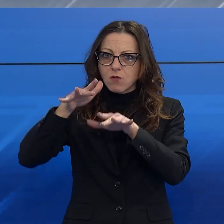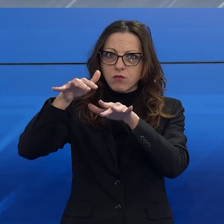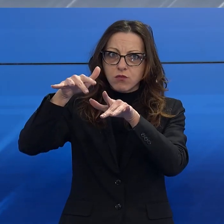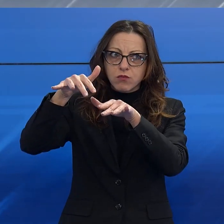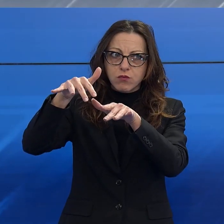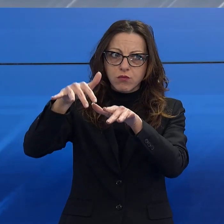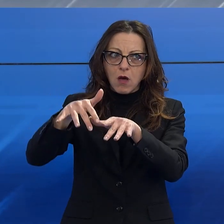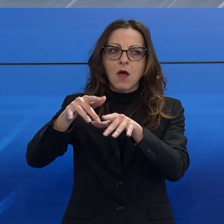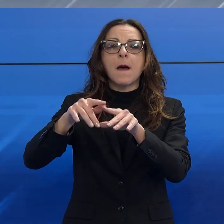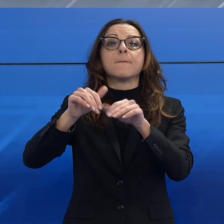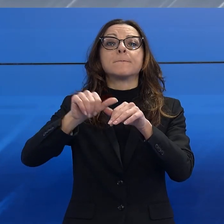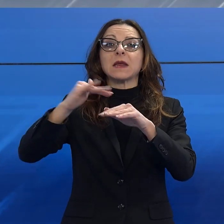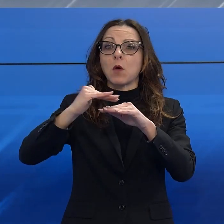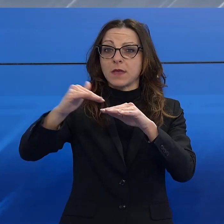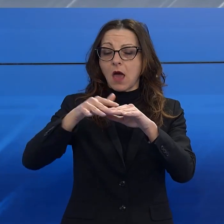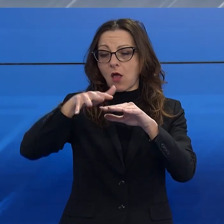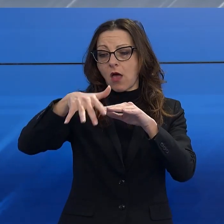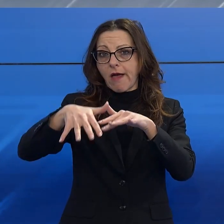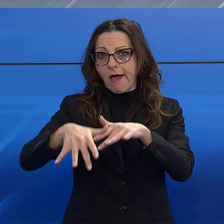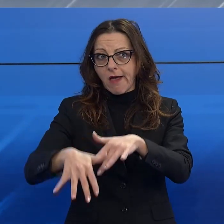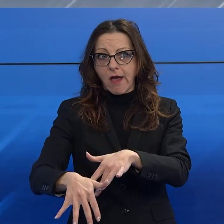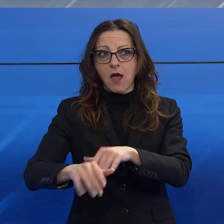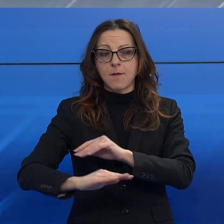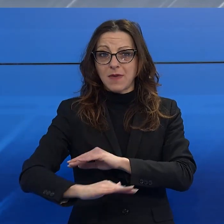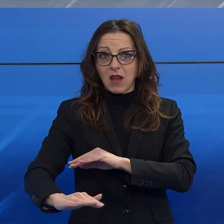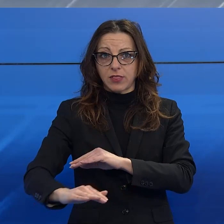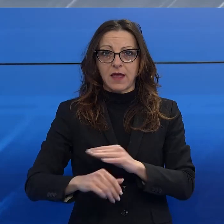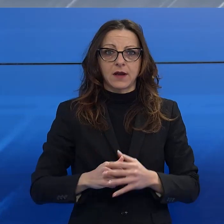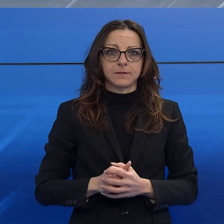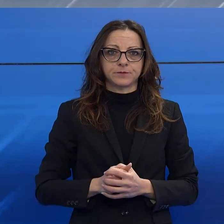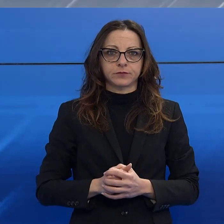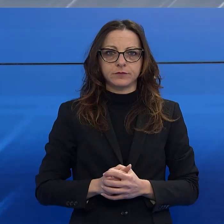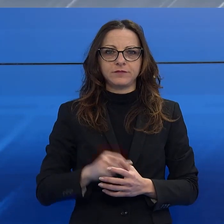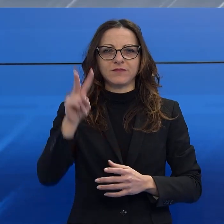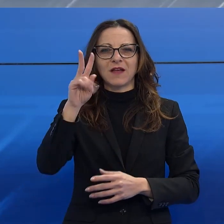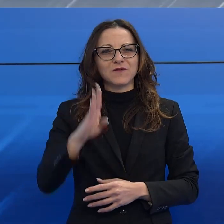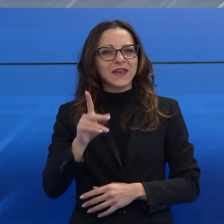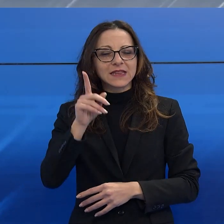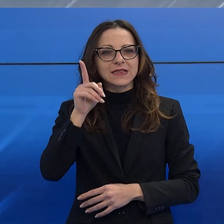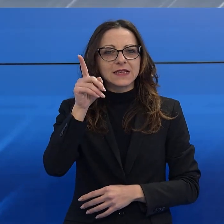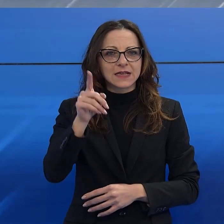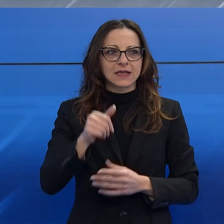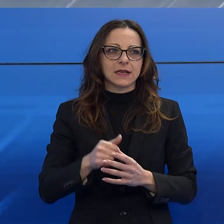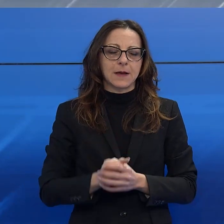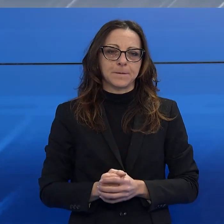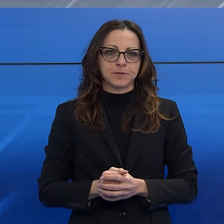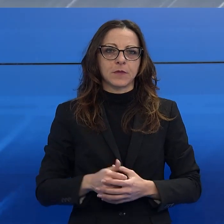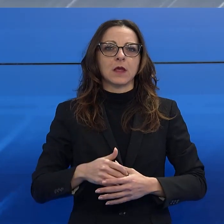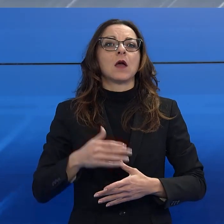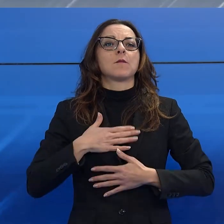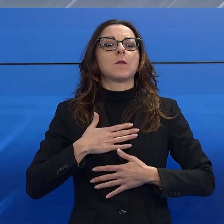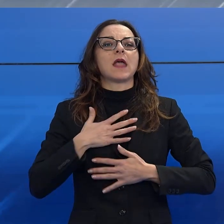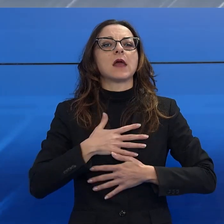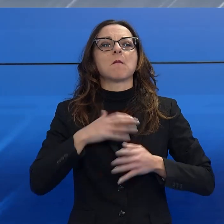al piano terra. E adesso ci spostiamo in Versiglia dove i balneari lanciano